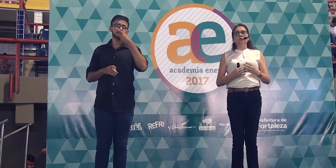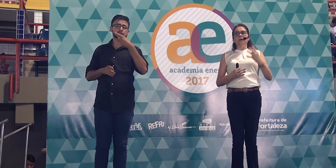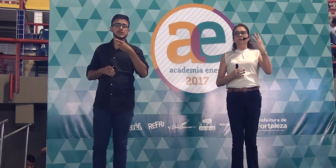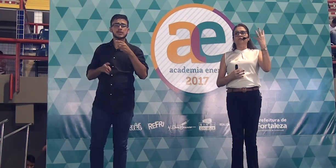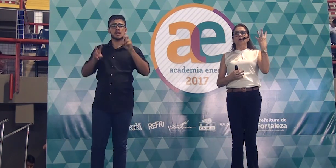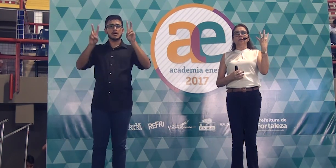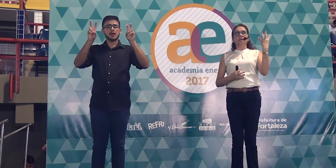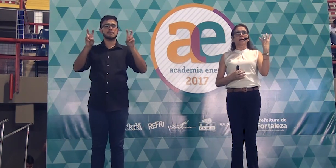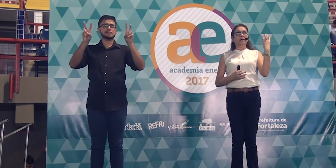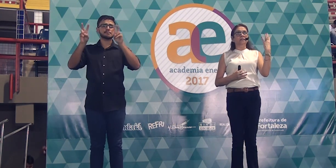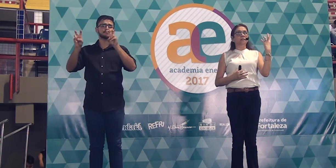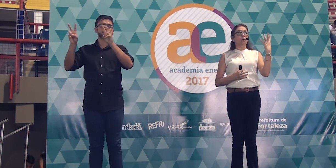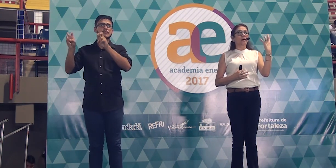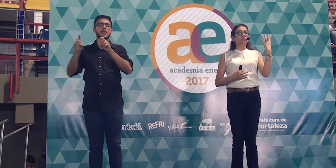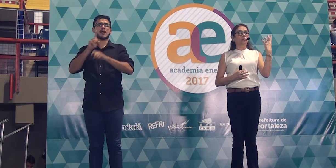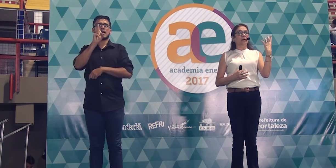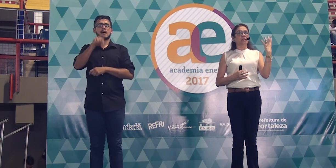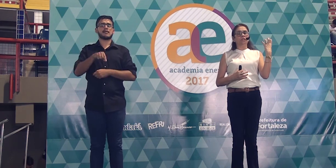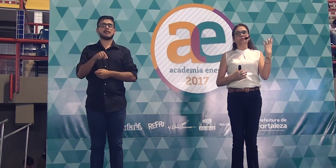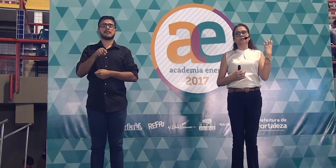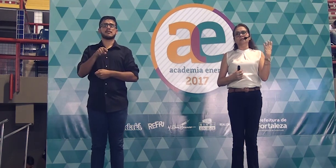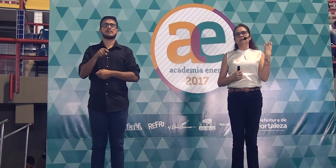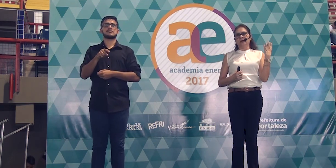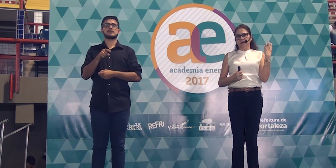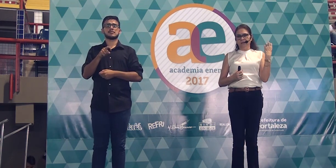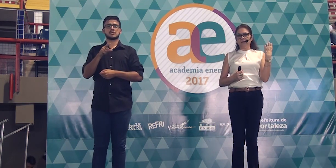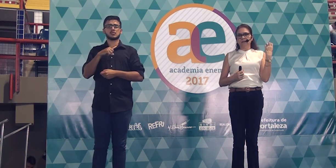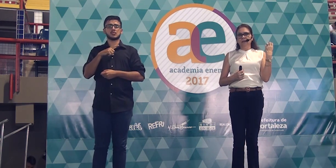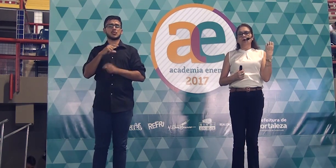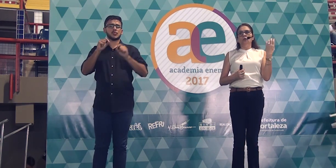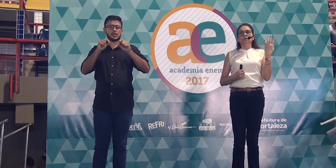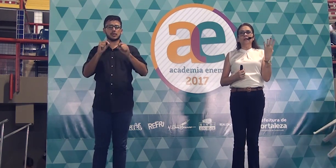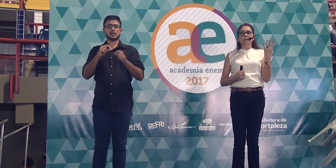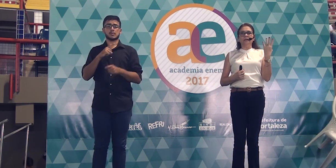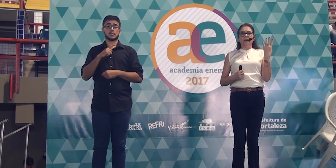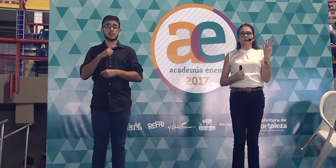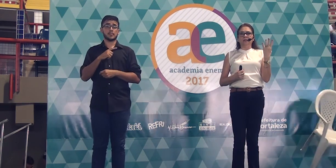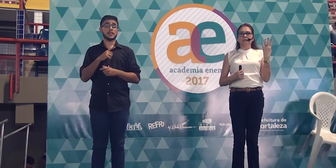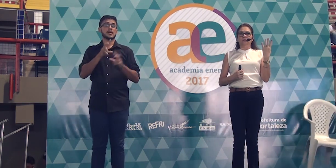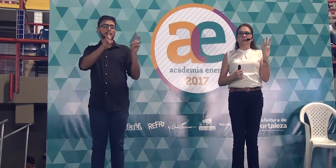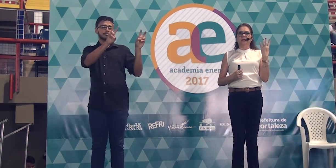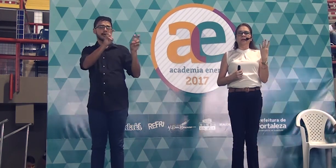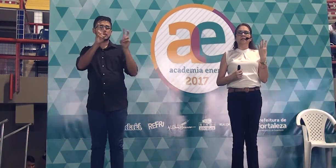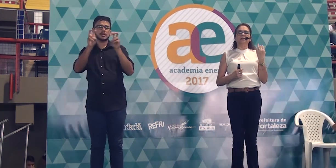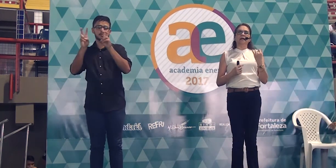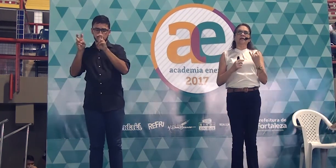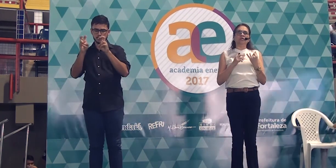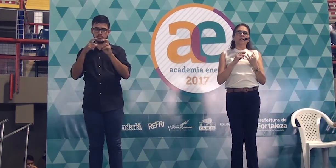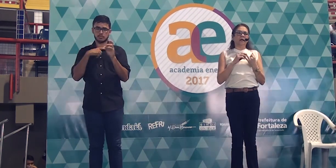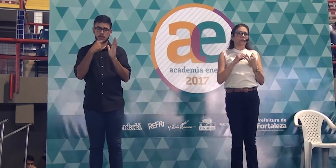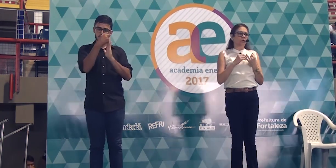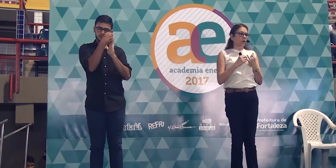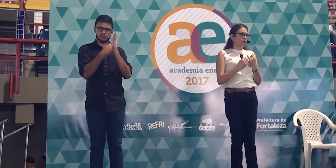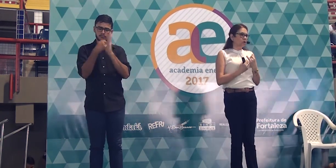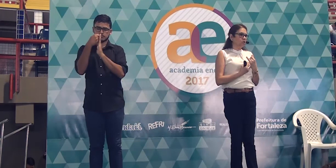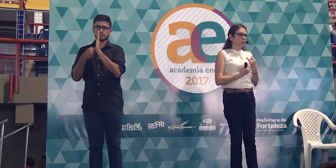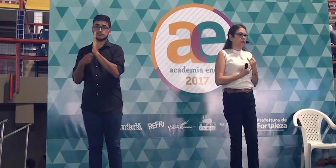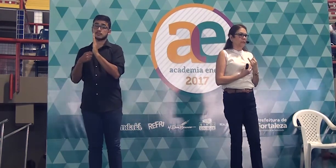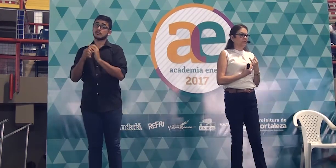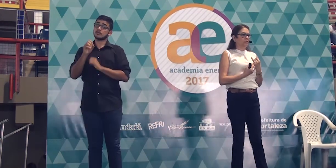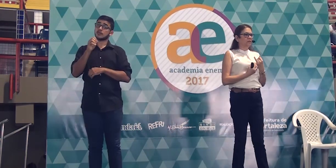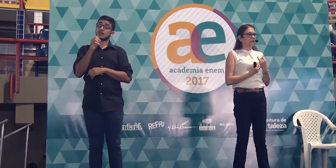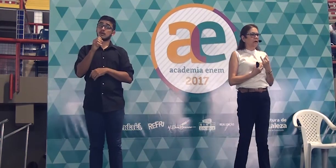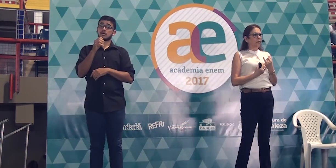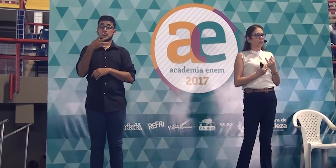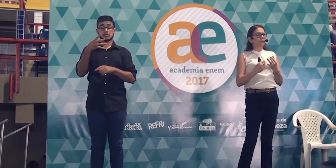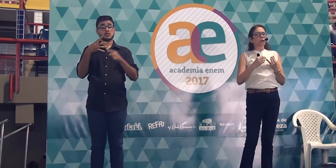caia no enfoque daqueles quatro eixos sociais. O tema da redação do Enem será tirado ou de um